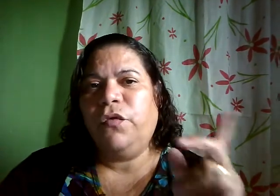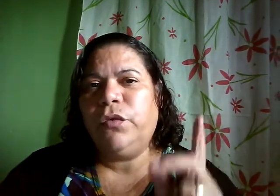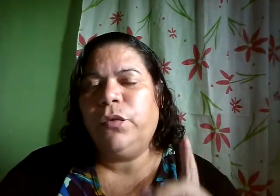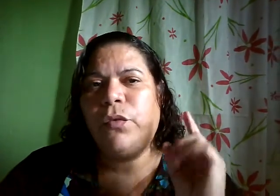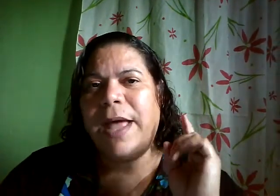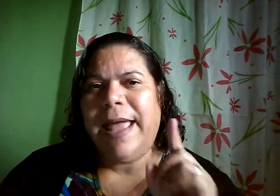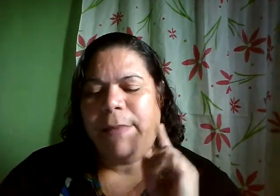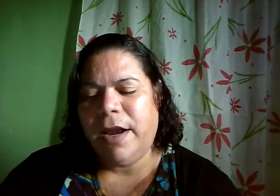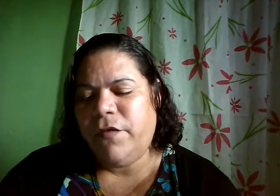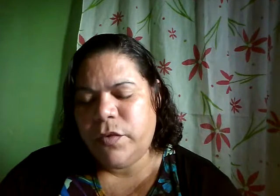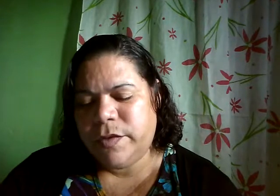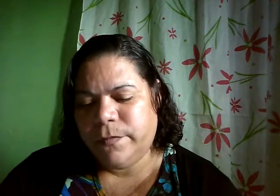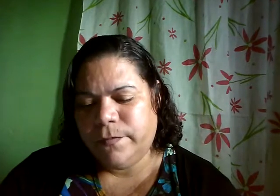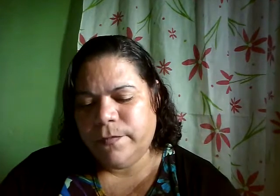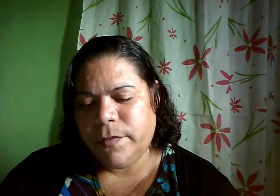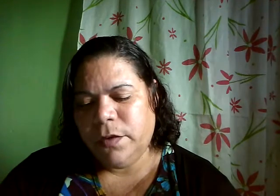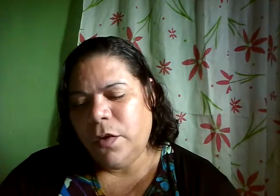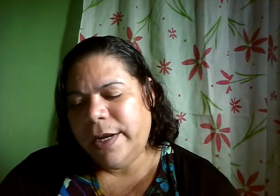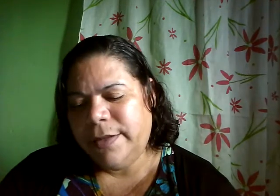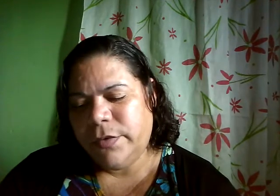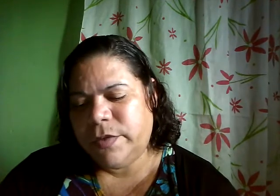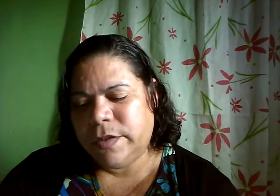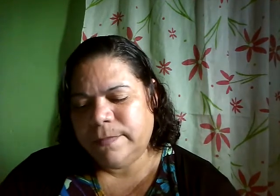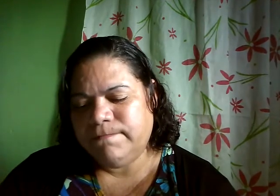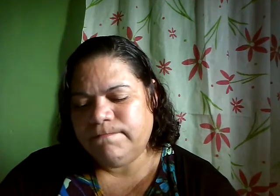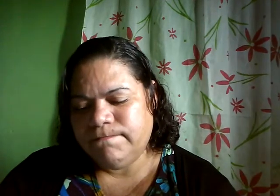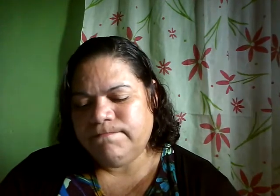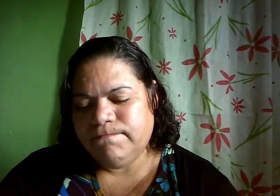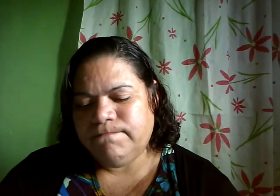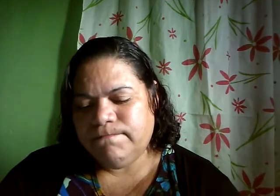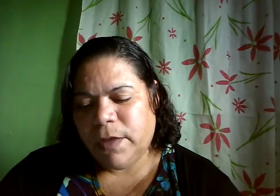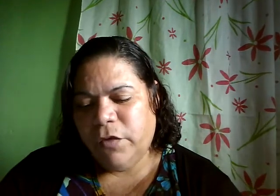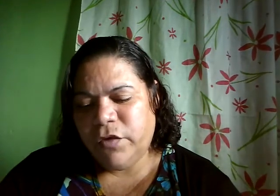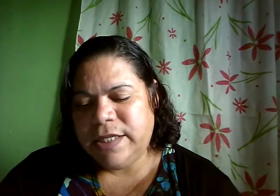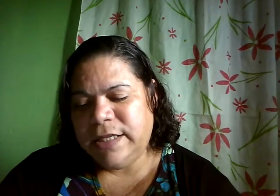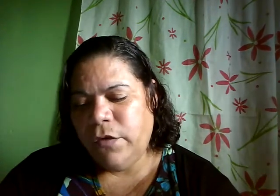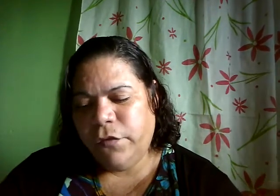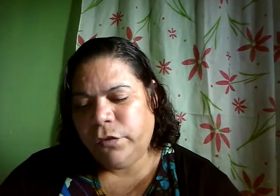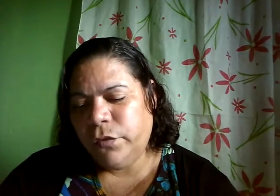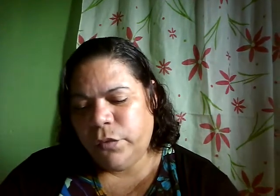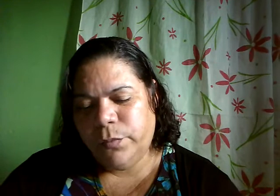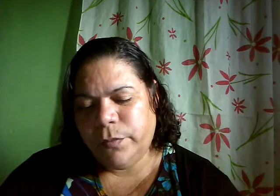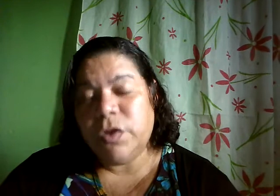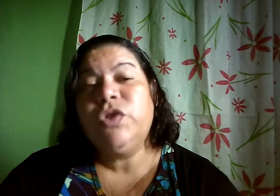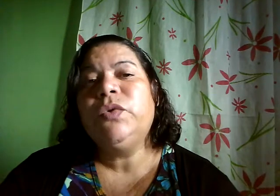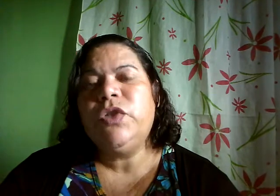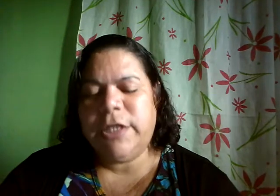futuro é maravilhoso glória a Deus você tem um futuro junto de